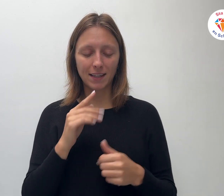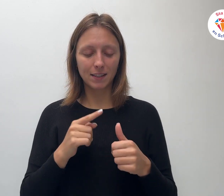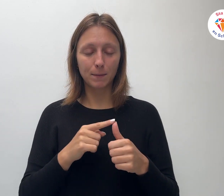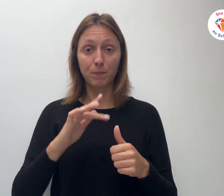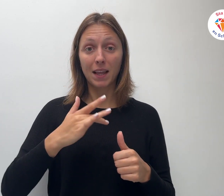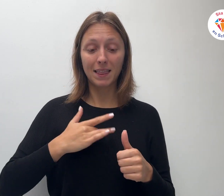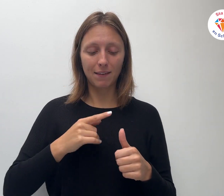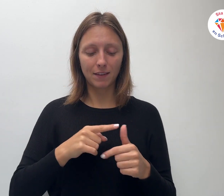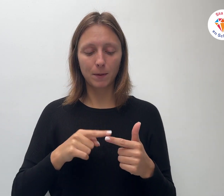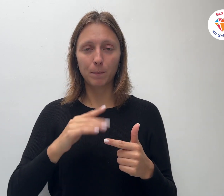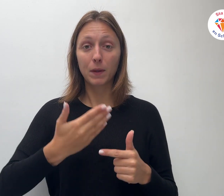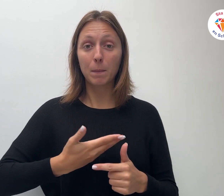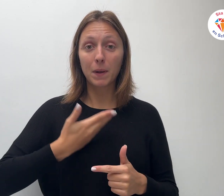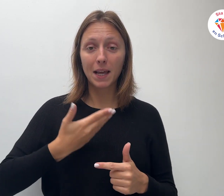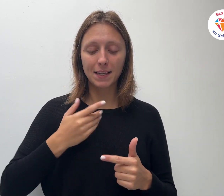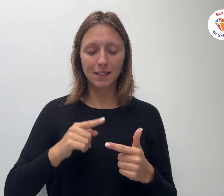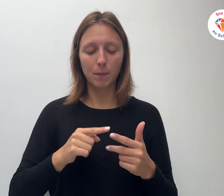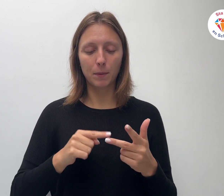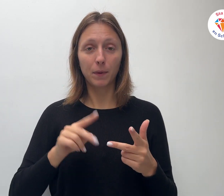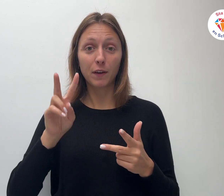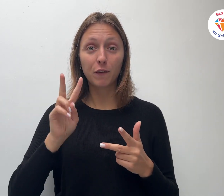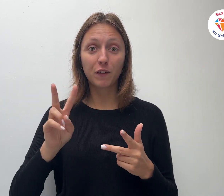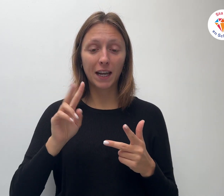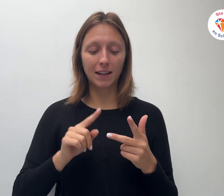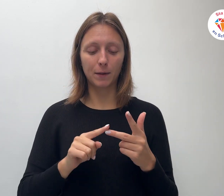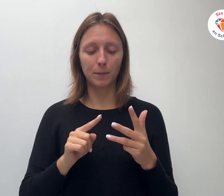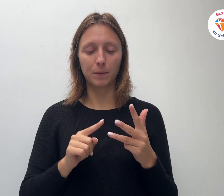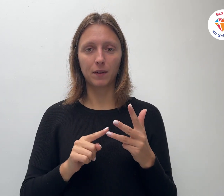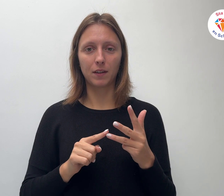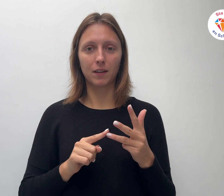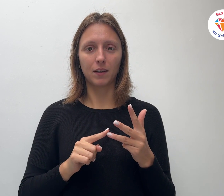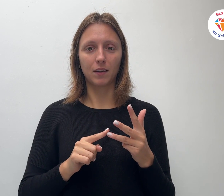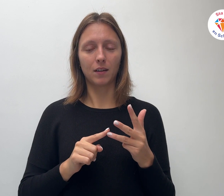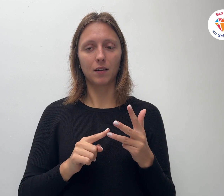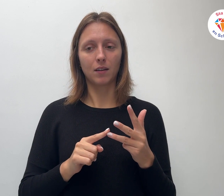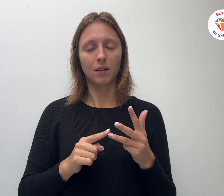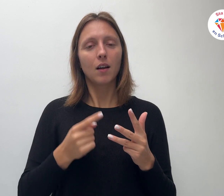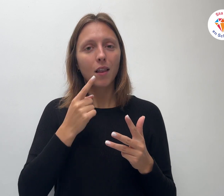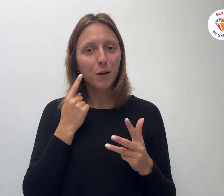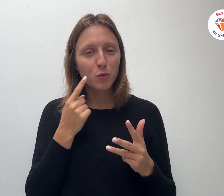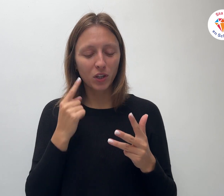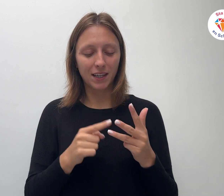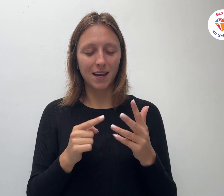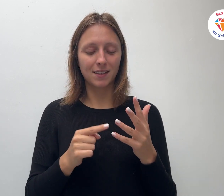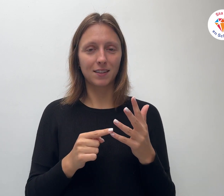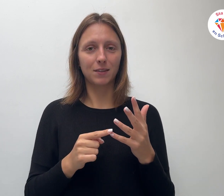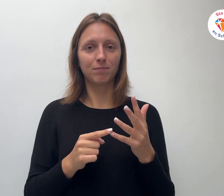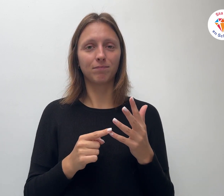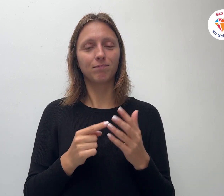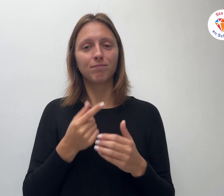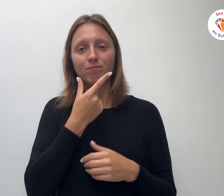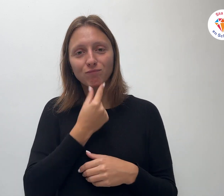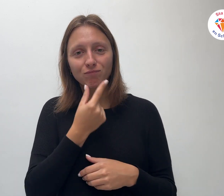blijdschap, vrede, langmoedigheid, goedertierenheid, goedheid,